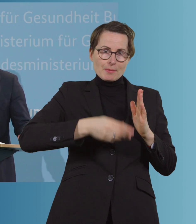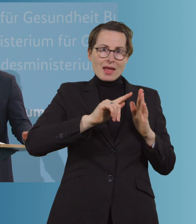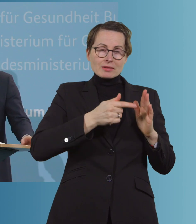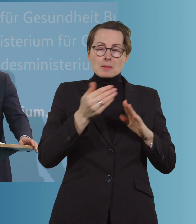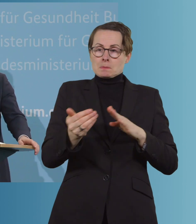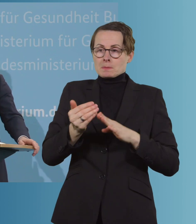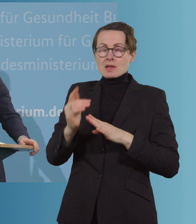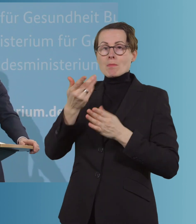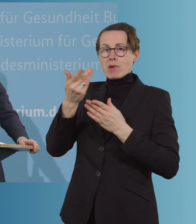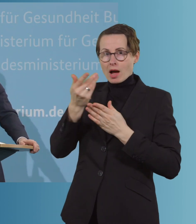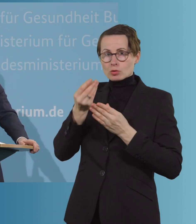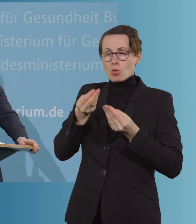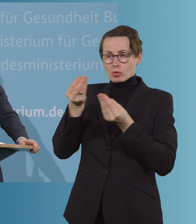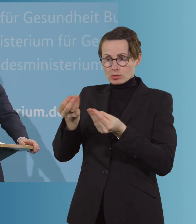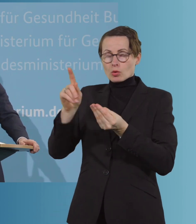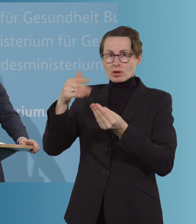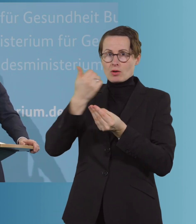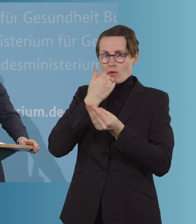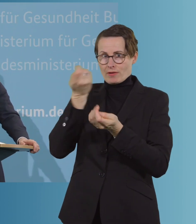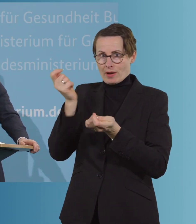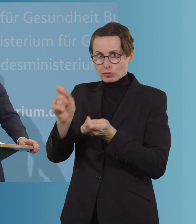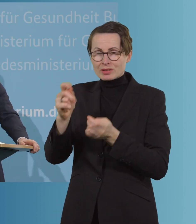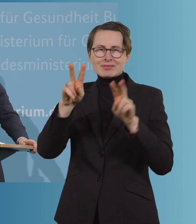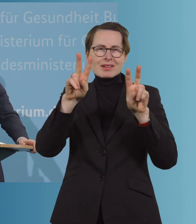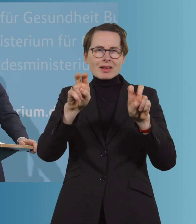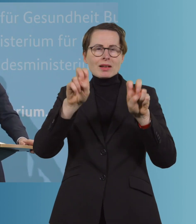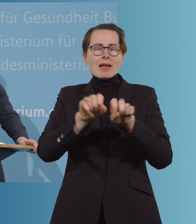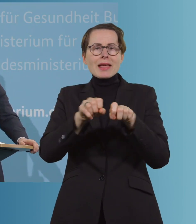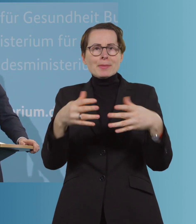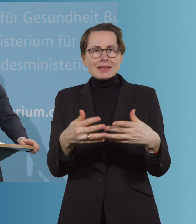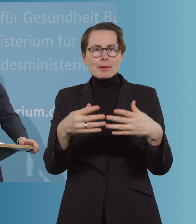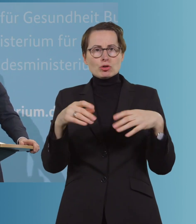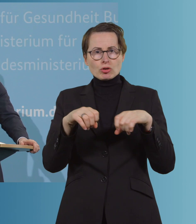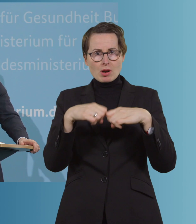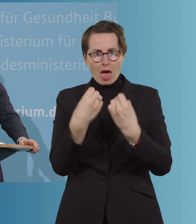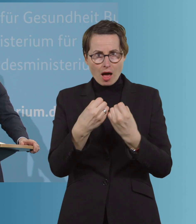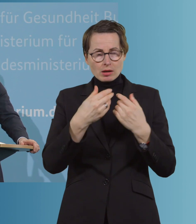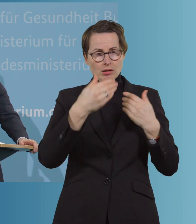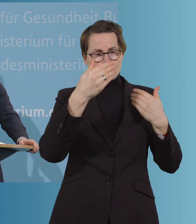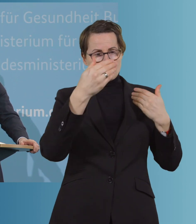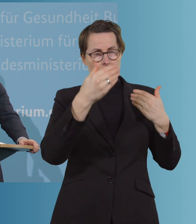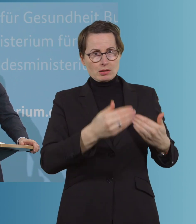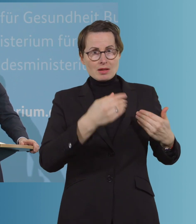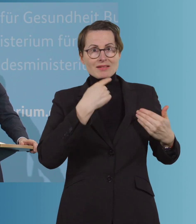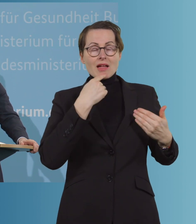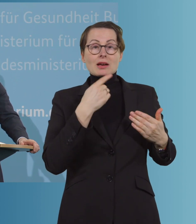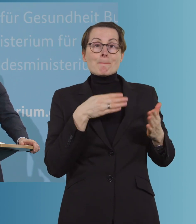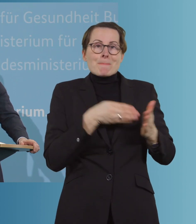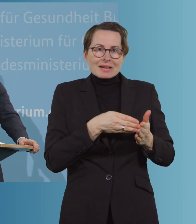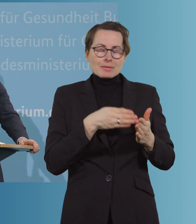idealerweise dann auch zu verabschieden. Die epidemische Lage gilt nach Gesetz bis maximal Ende März. Diese